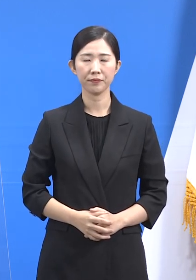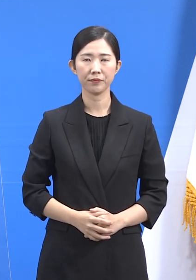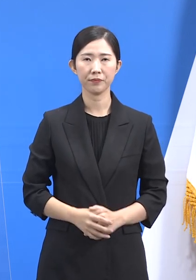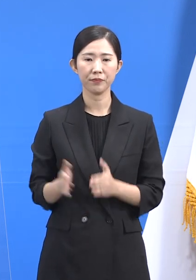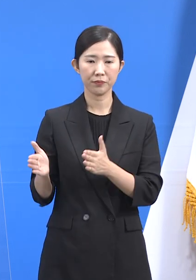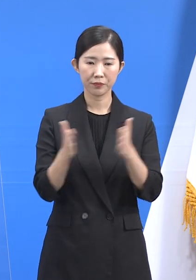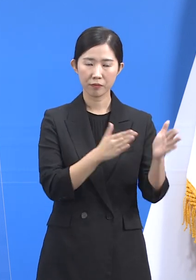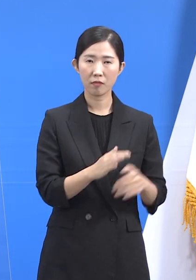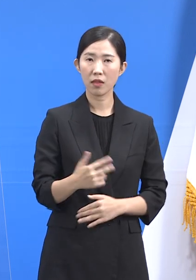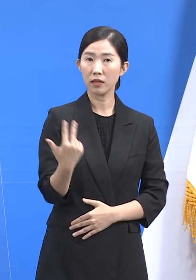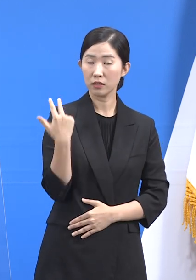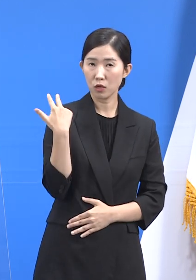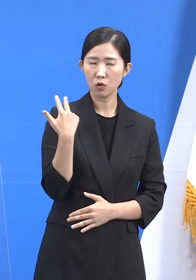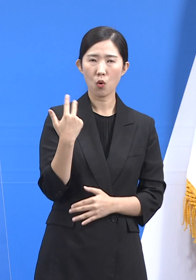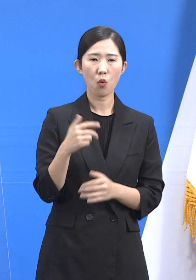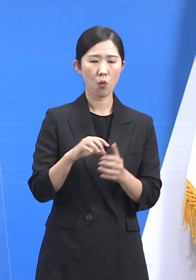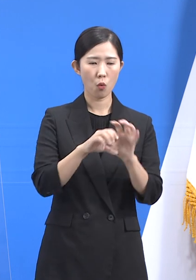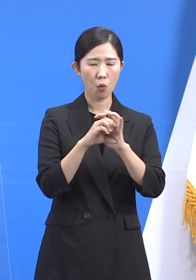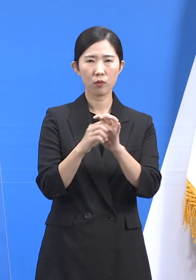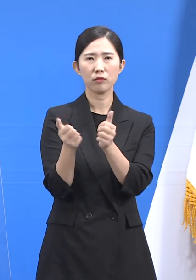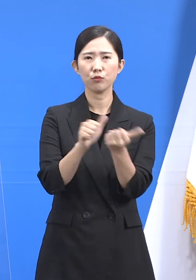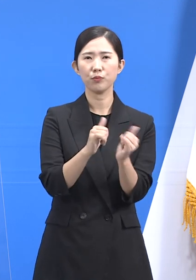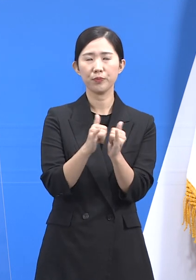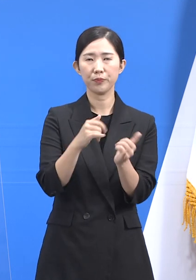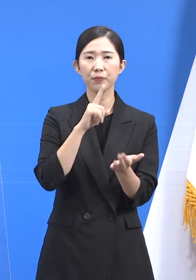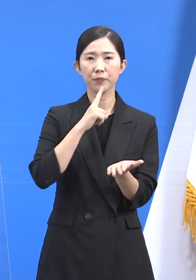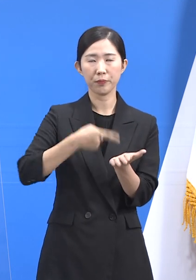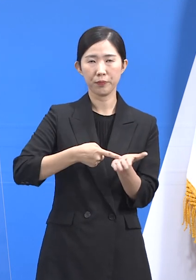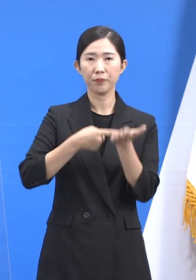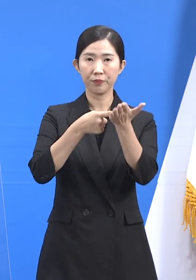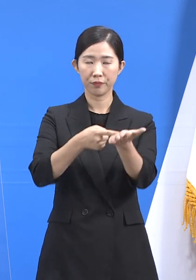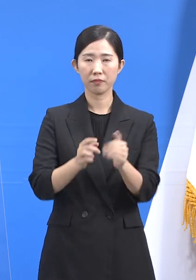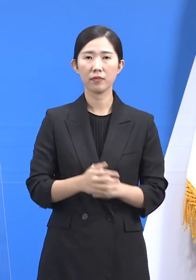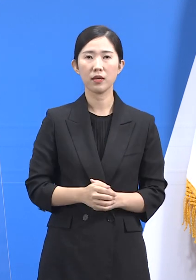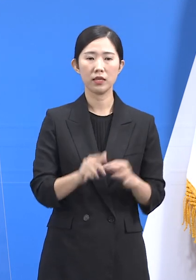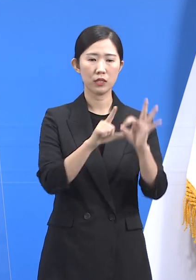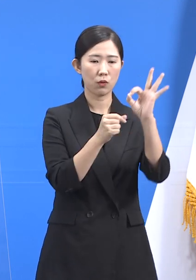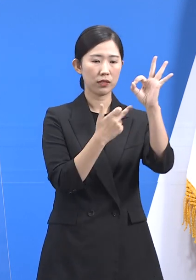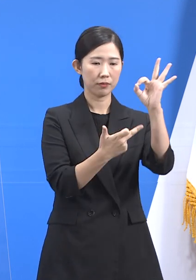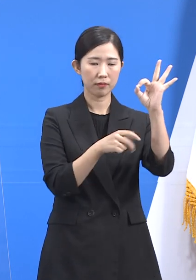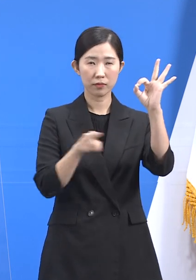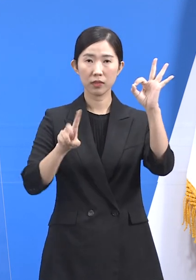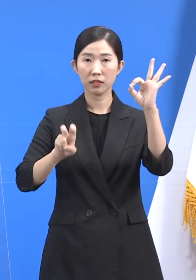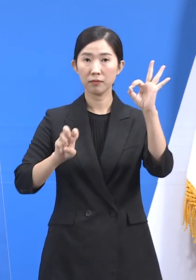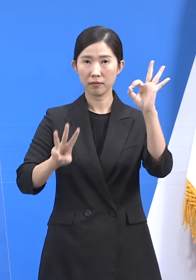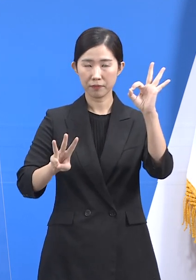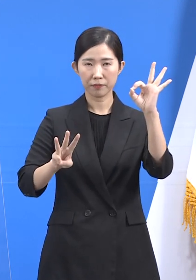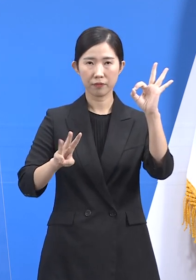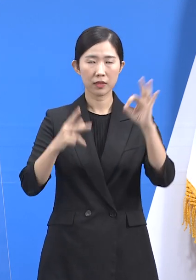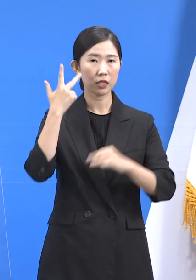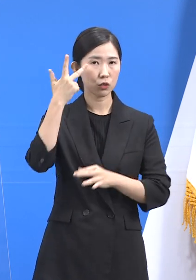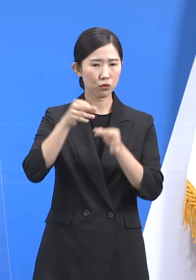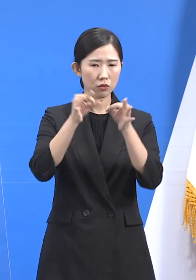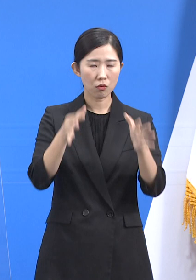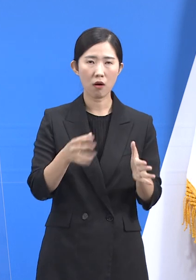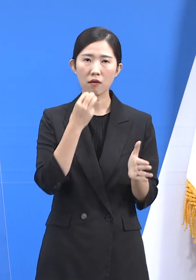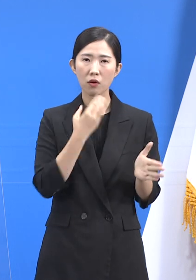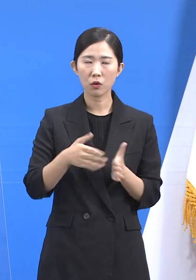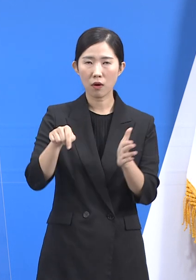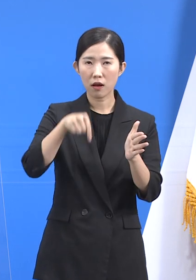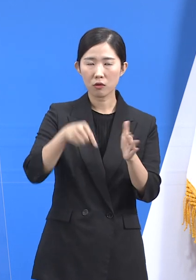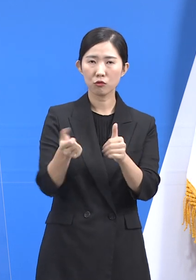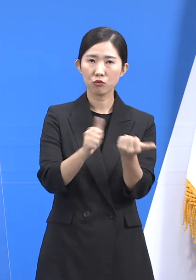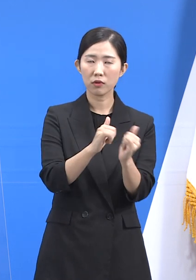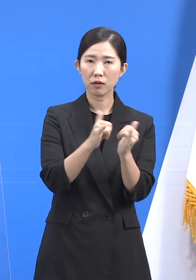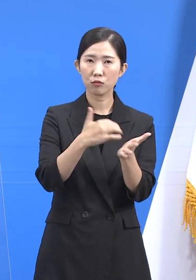다음은 지난주 코로나19 사망자 현황입니다. 10월 17일부터 10월 23일까지 한 주간 도내 사망자는